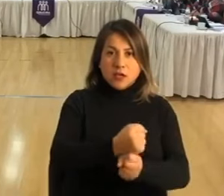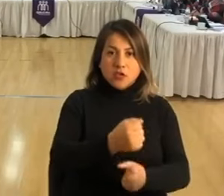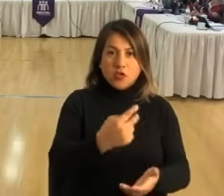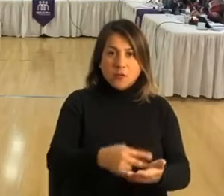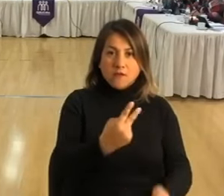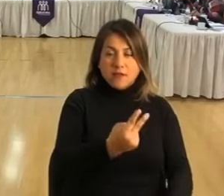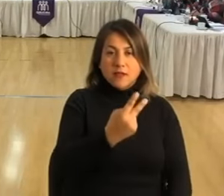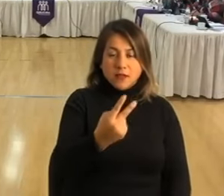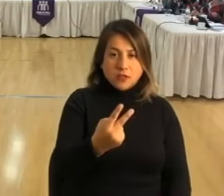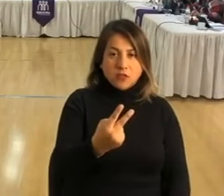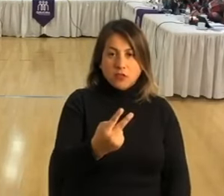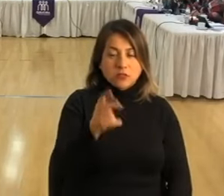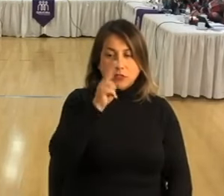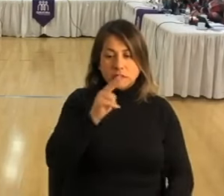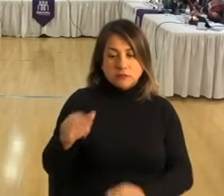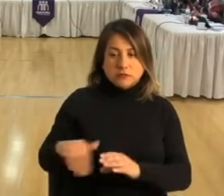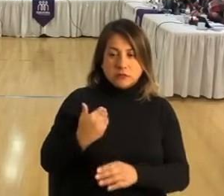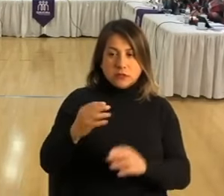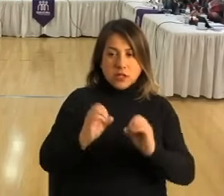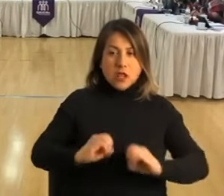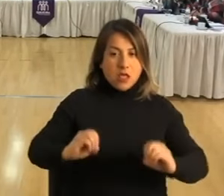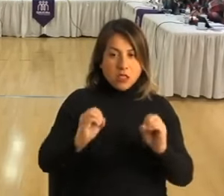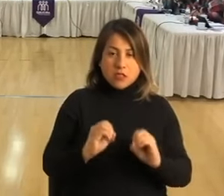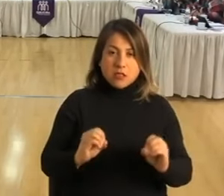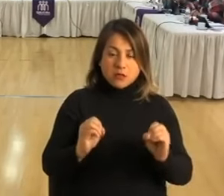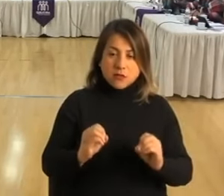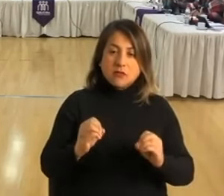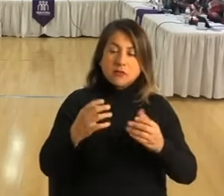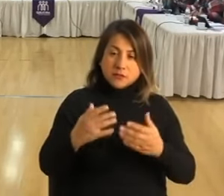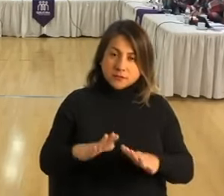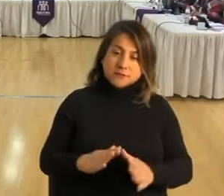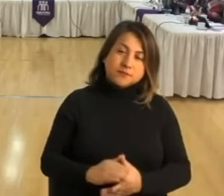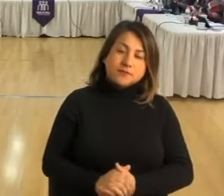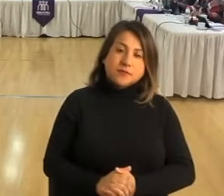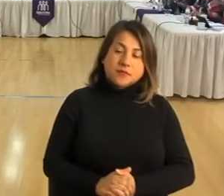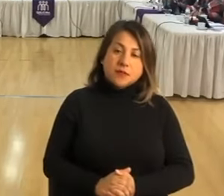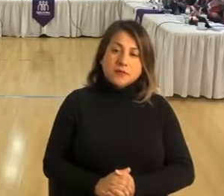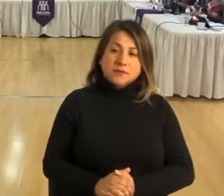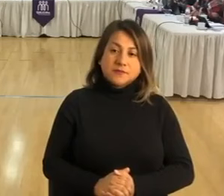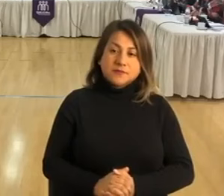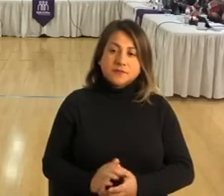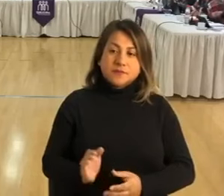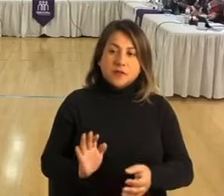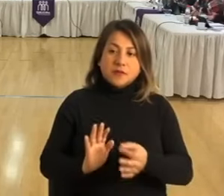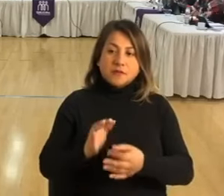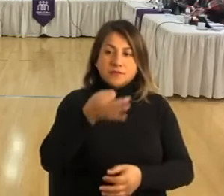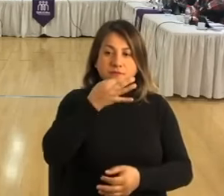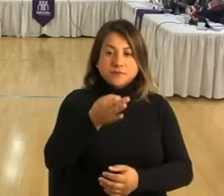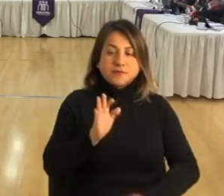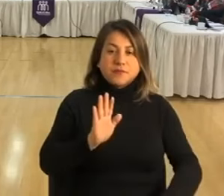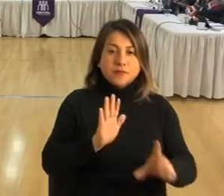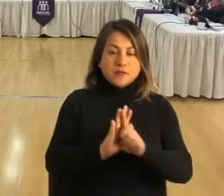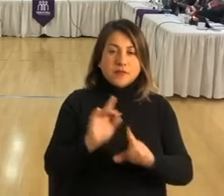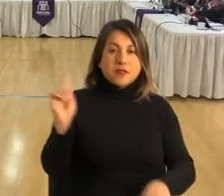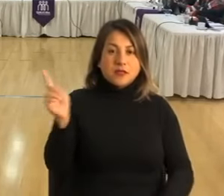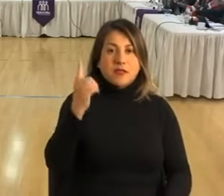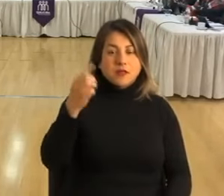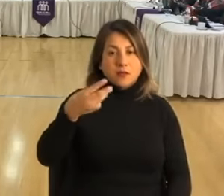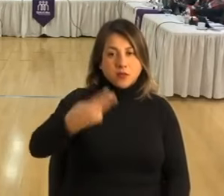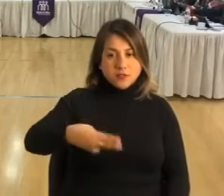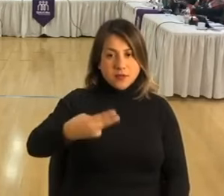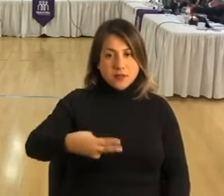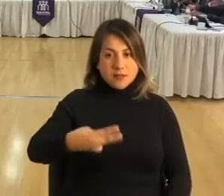recibimos esta información de acuerdo a como lo genera la Ley General de Municipalidades.